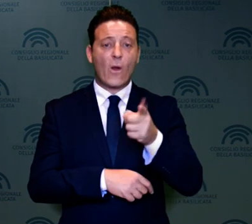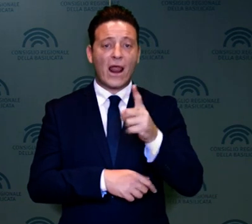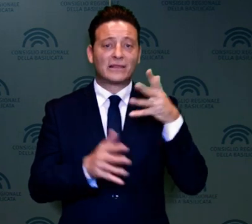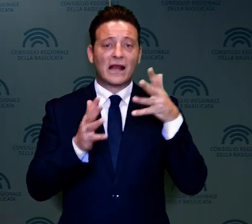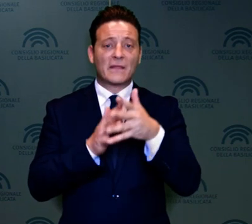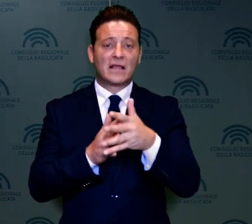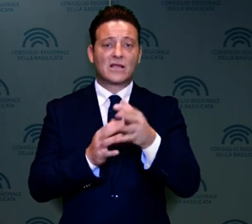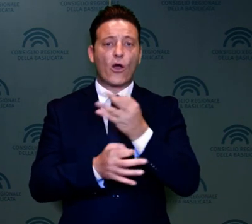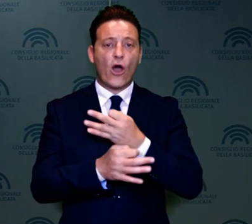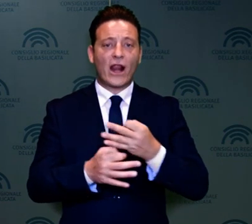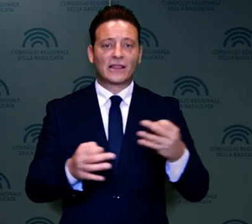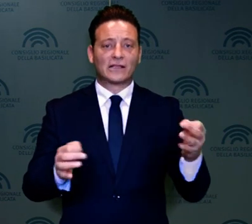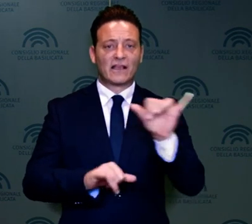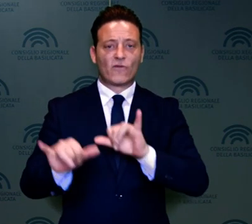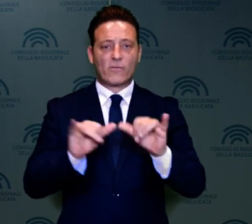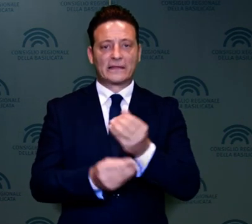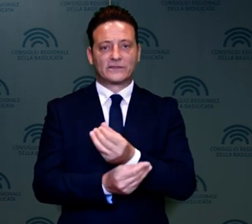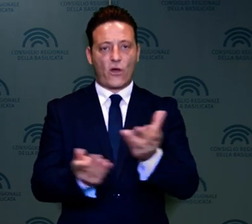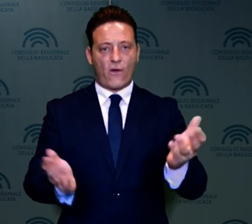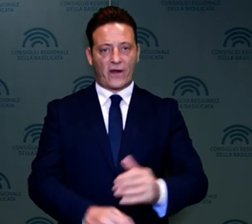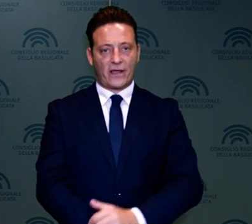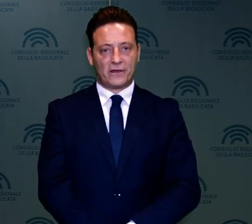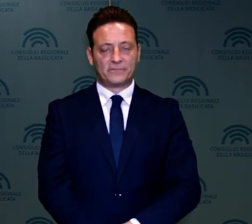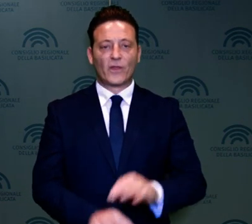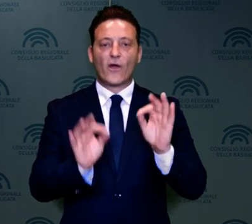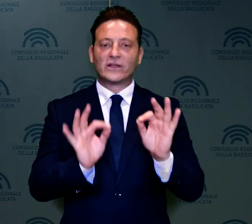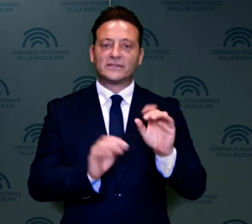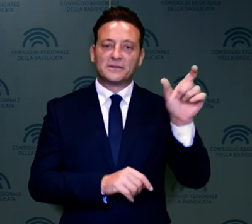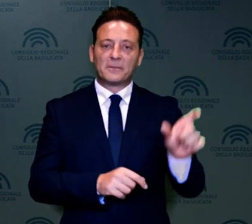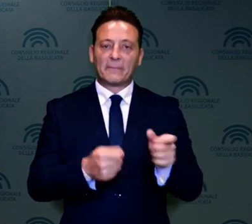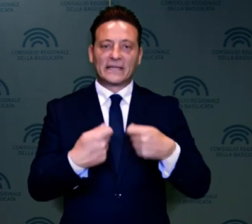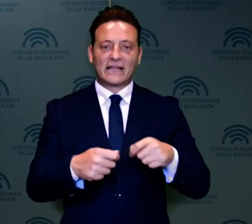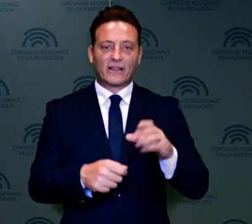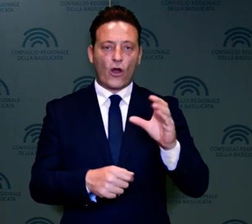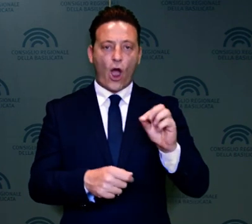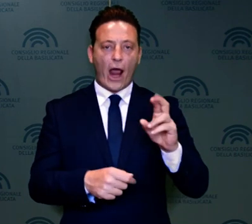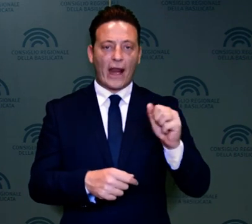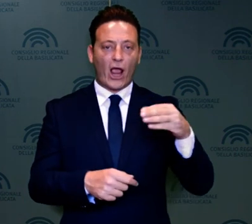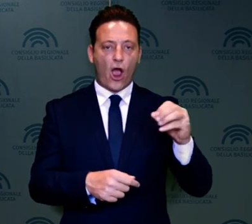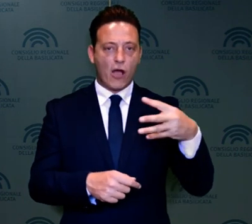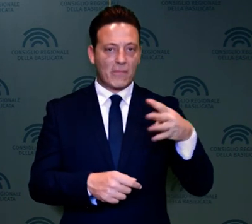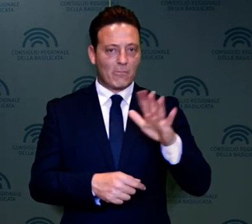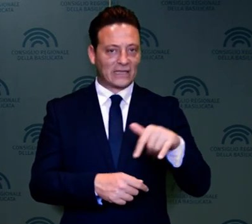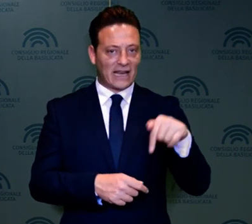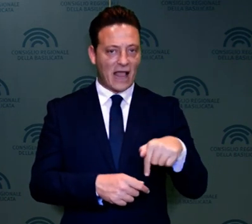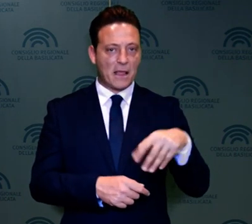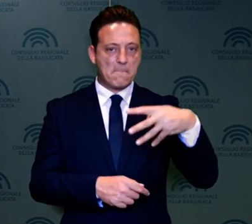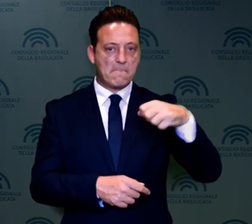nome della trasparenza e della correttezza dell'informazione. E' così che il presidente del Corecom della Regione